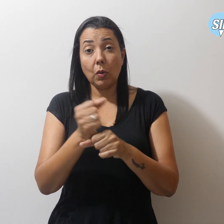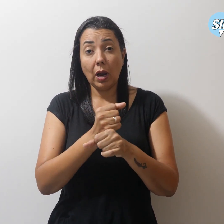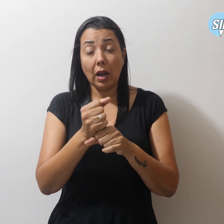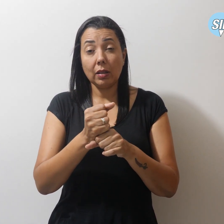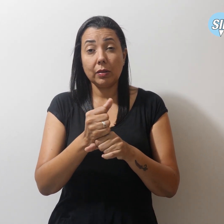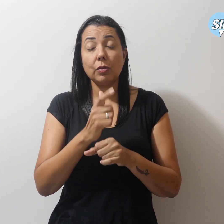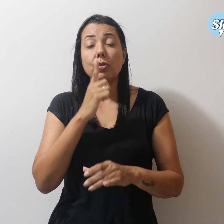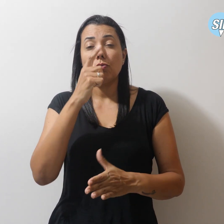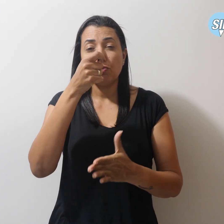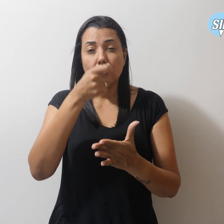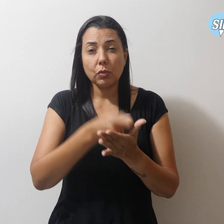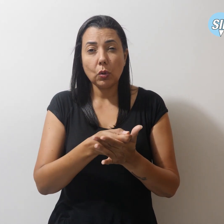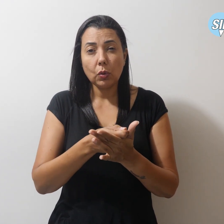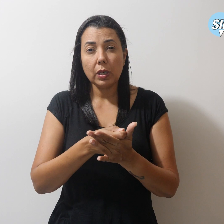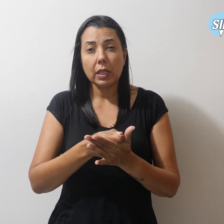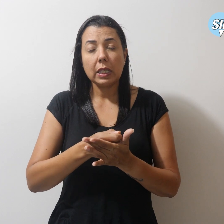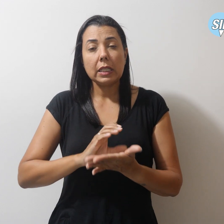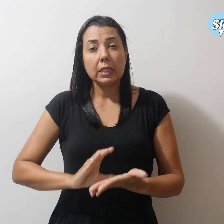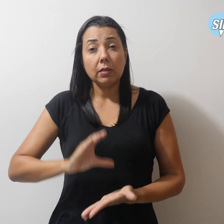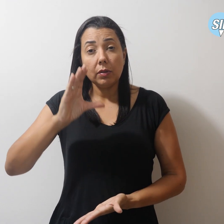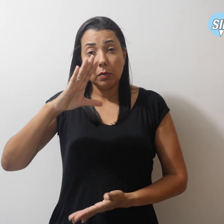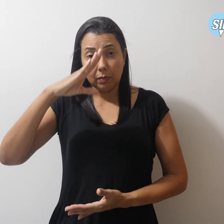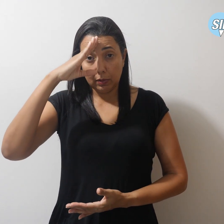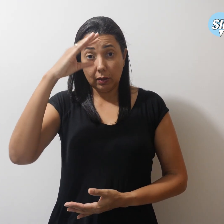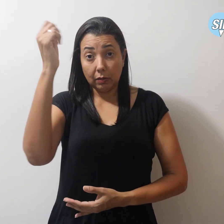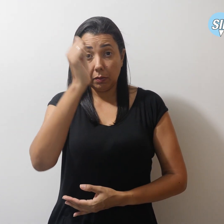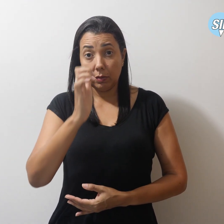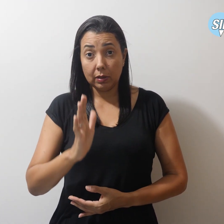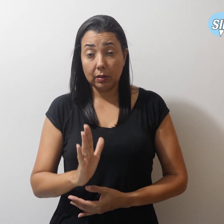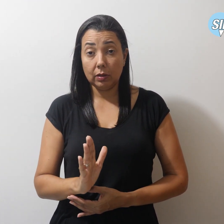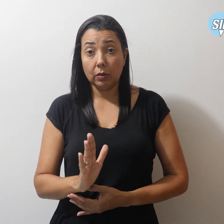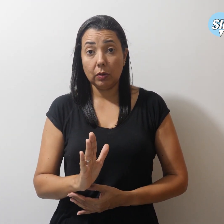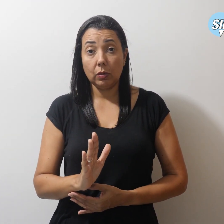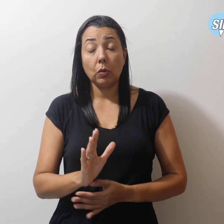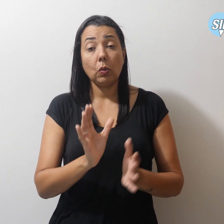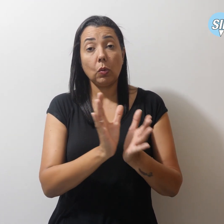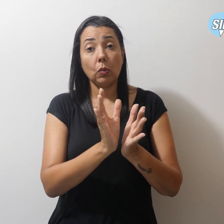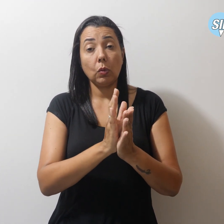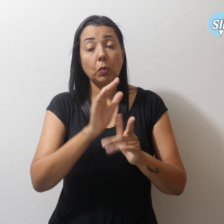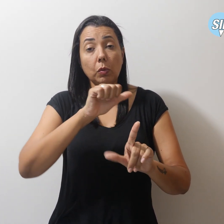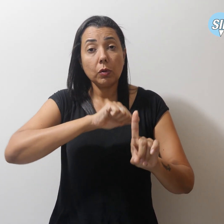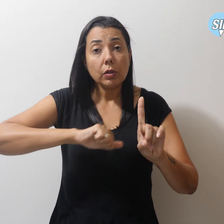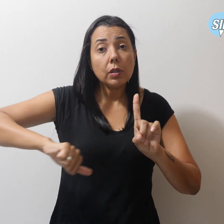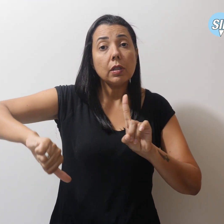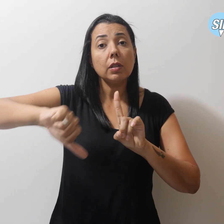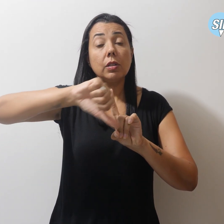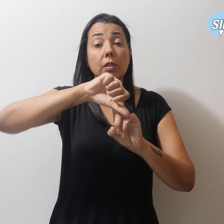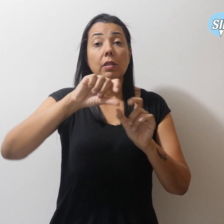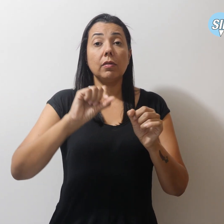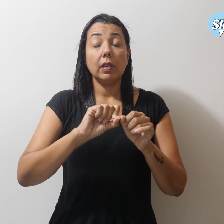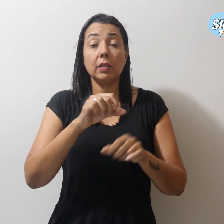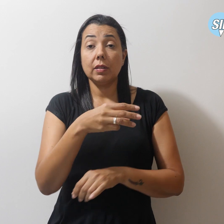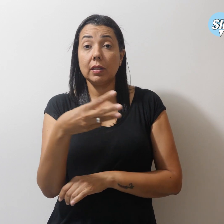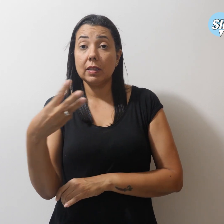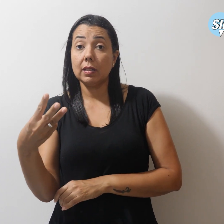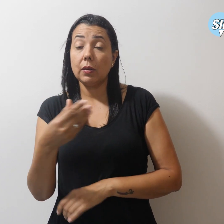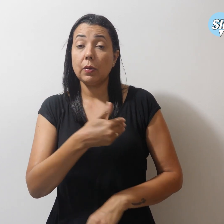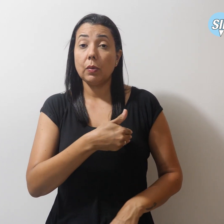civil-militar no Brasil, a Comissão de Anistia realiza, no terceiro governo Luiz